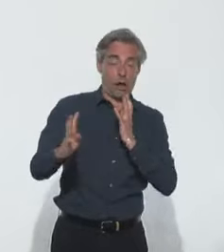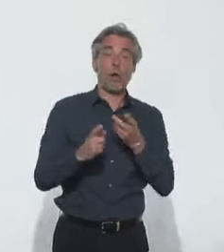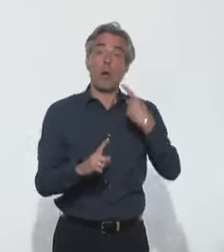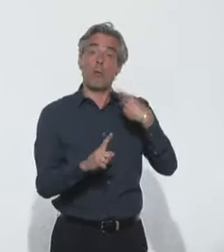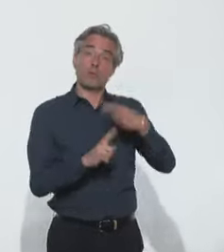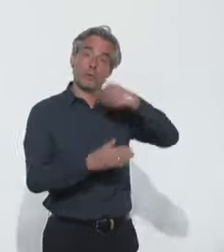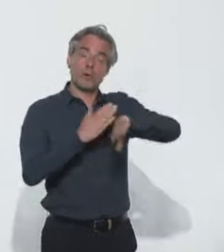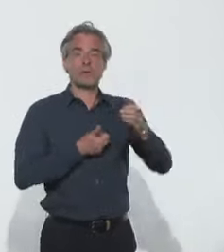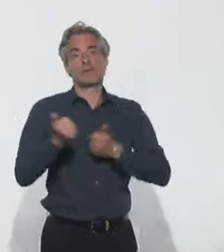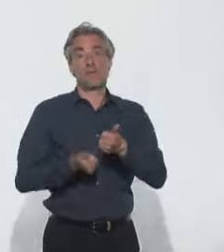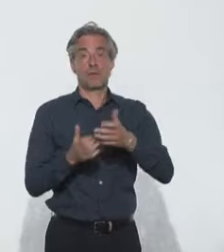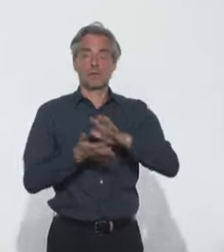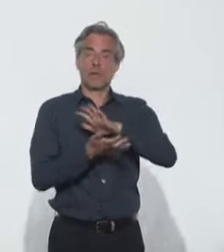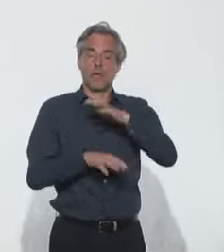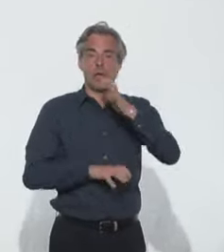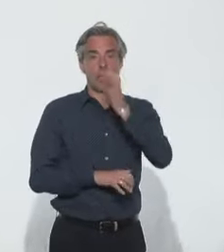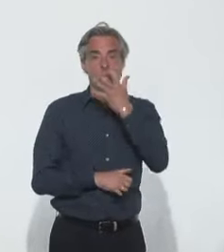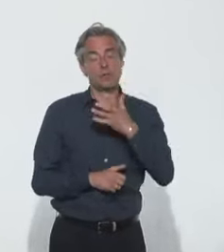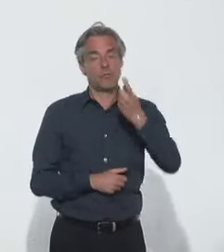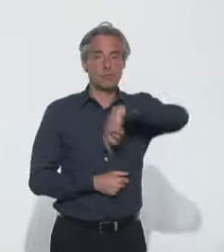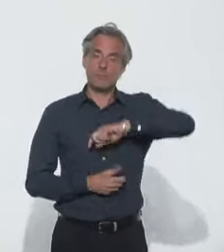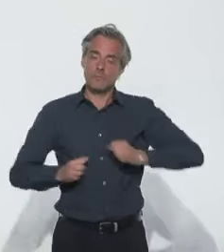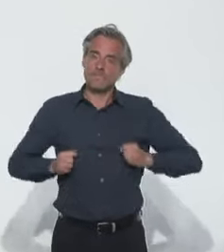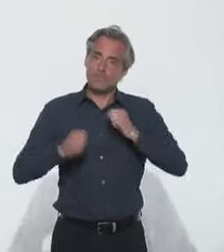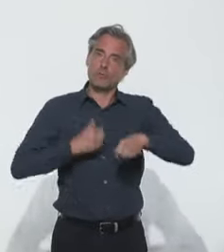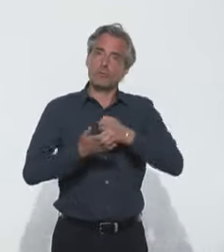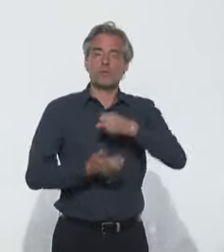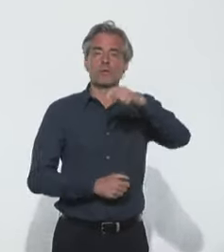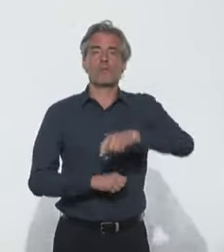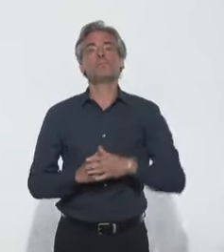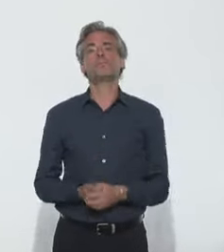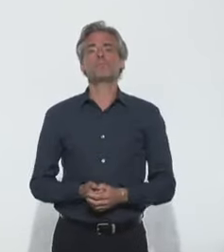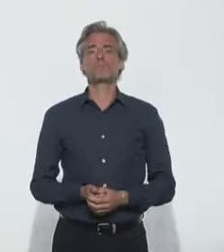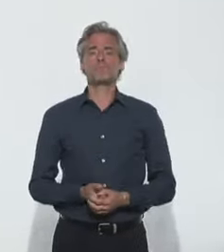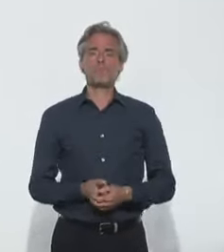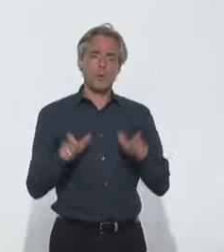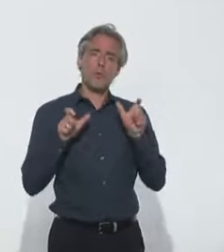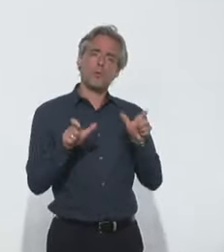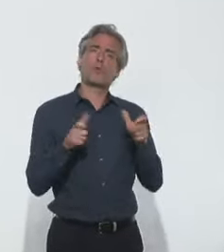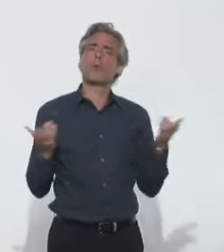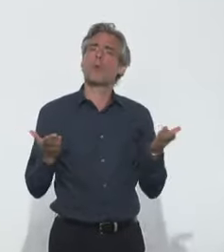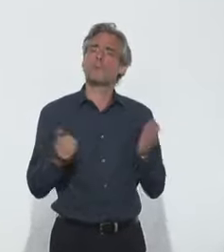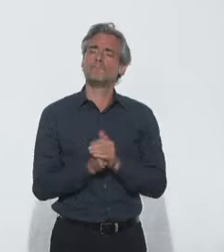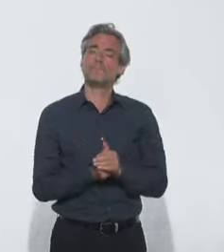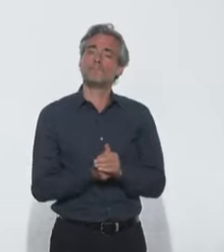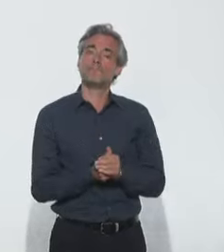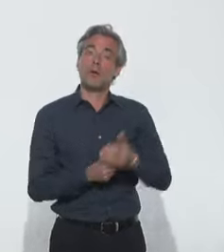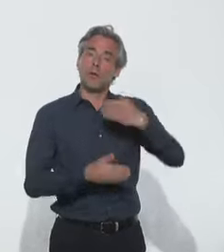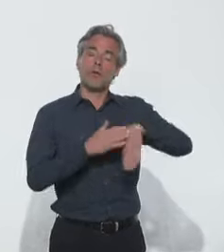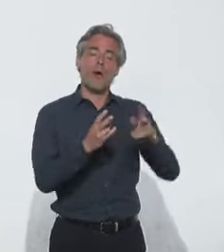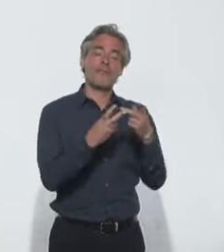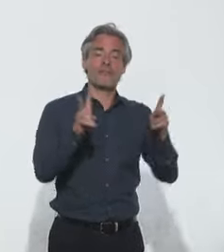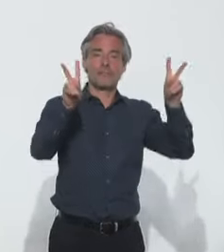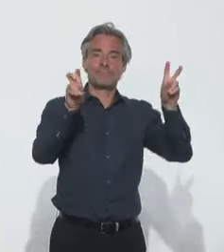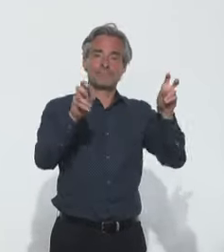d'admissions en réanimation. Nous devons donc rester pleinement mobilisés. Nous surveillons aussi l'activité en ville,